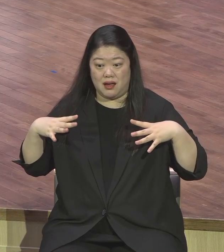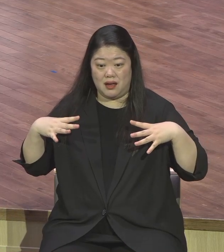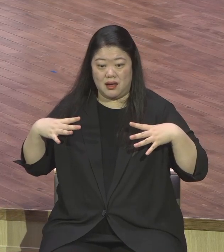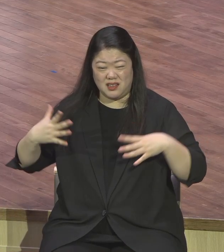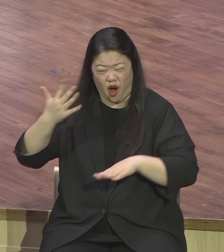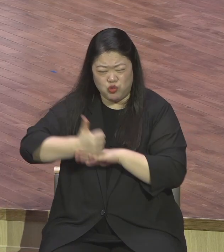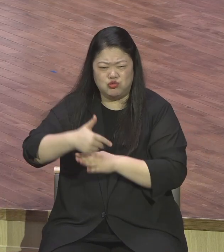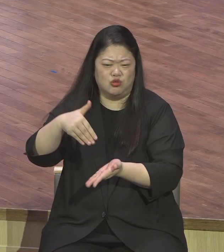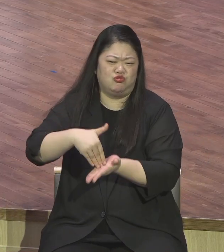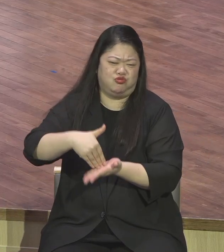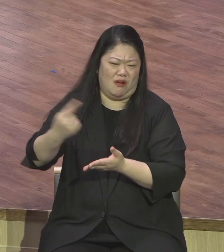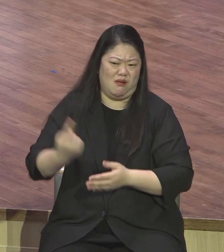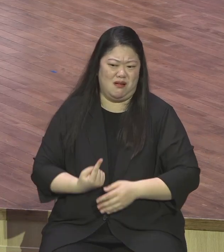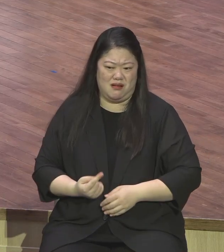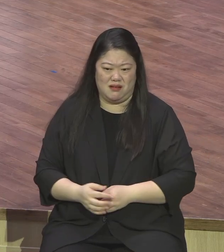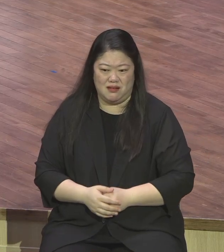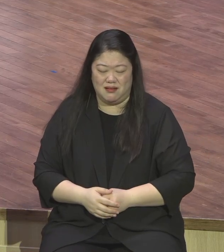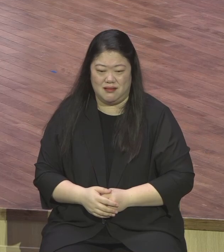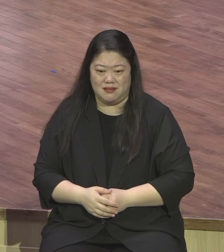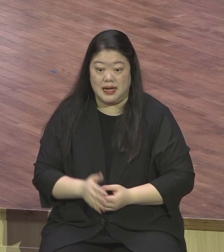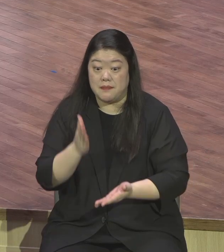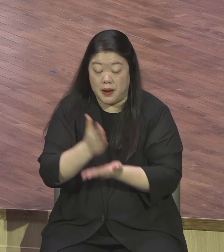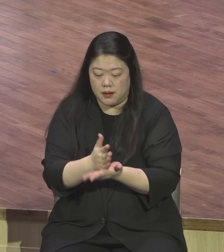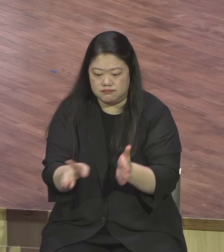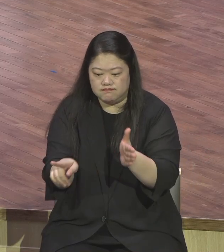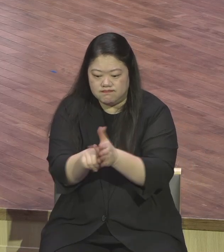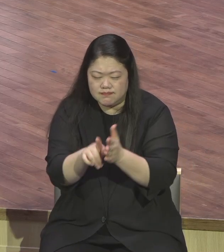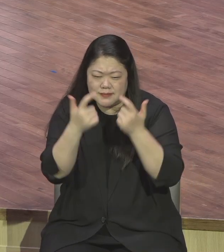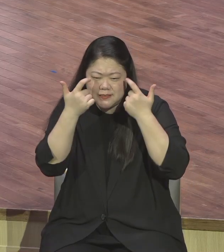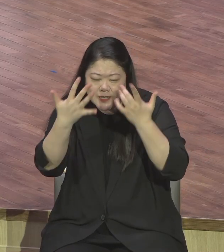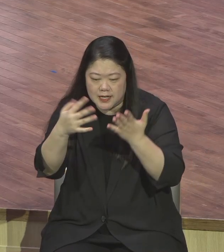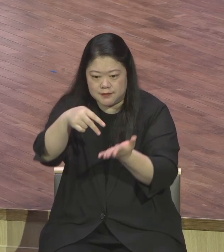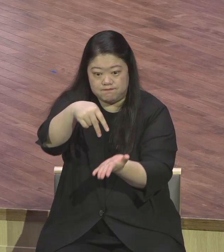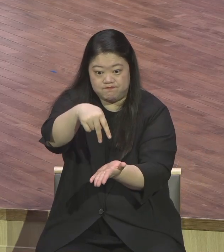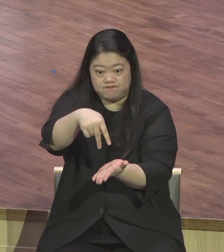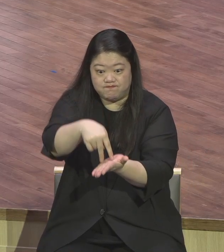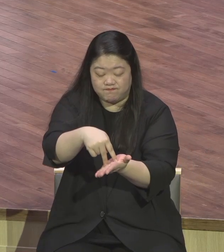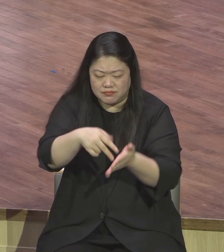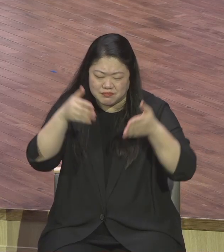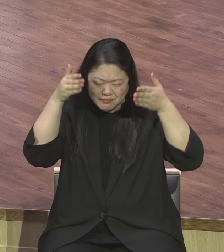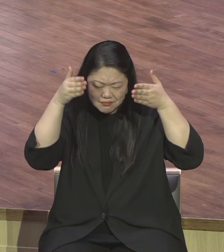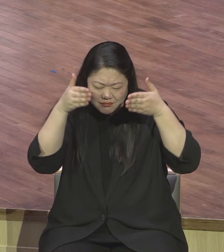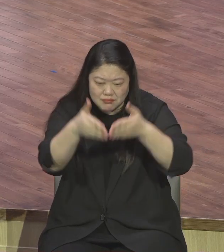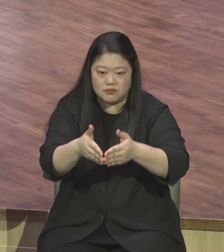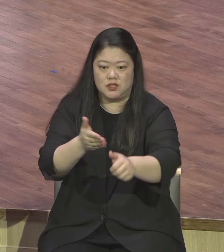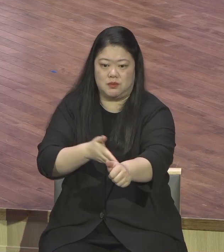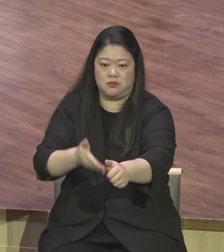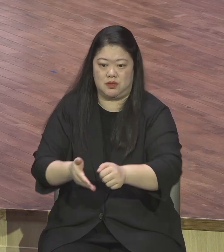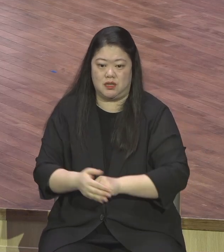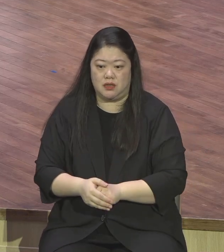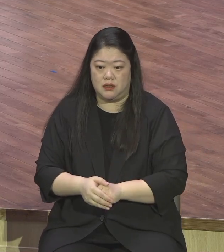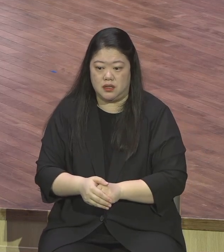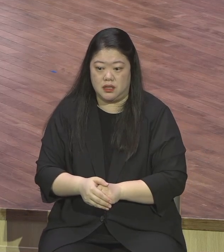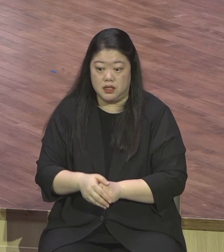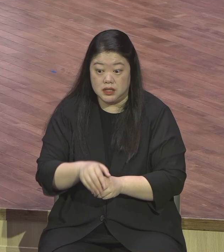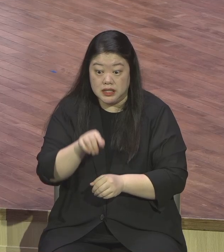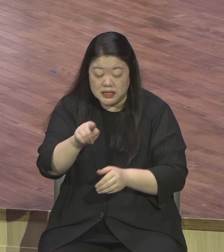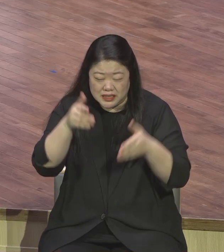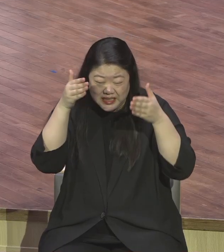믿음에 굳게 서시기 바랍니다 굳게 서세요 무엇보다 강당과의 원리스가 중요합니다 예배를